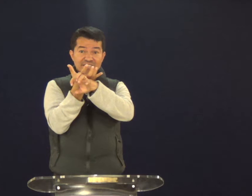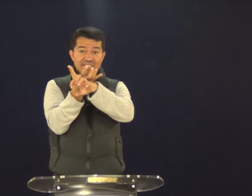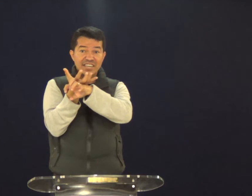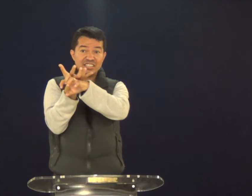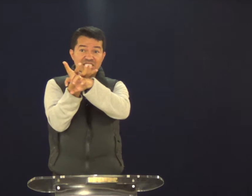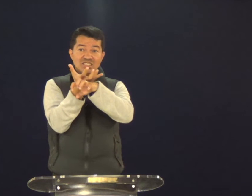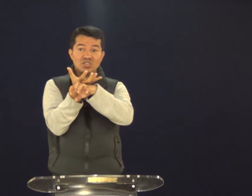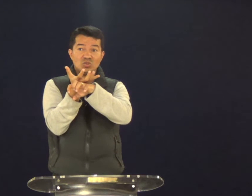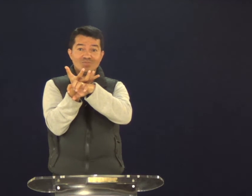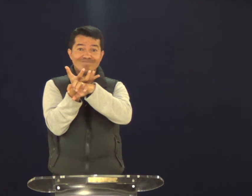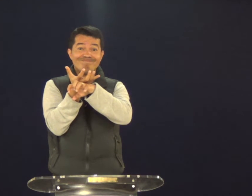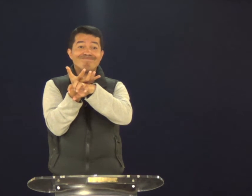É vazia.